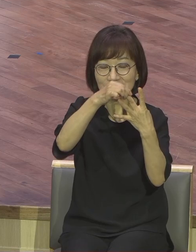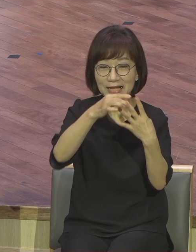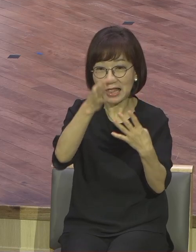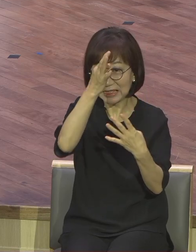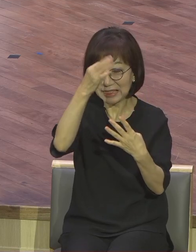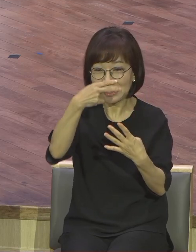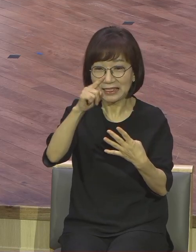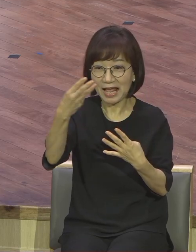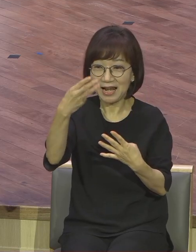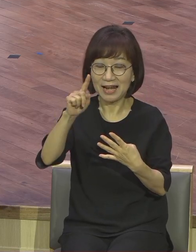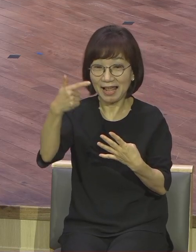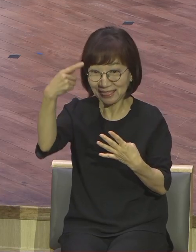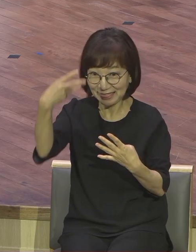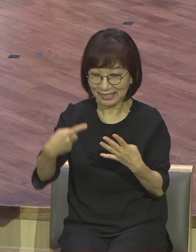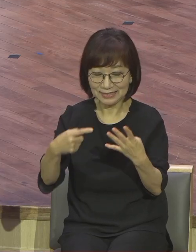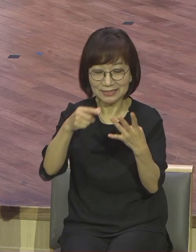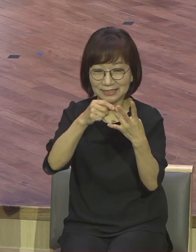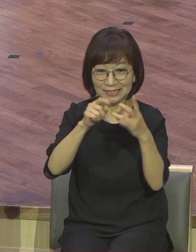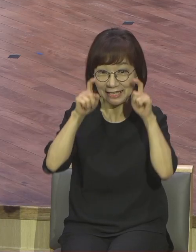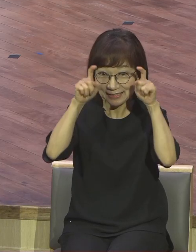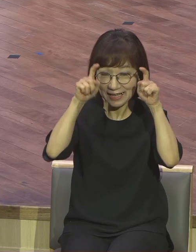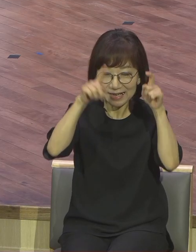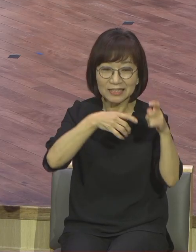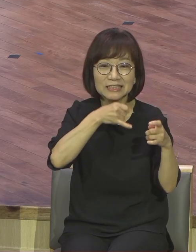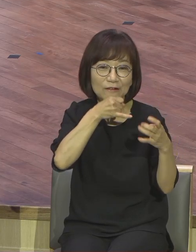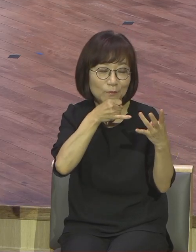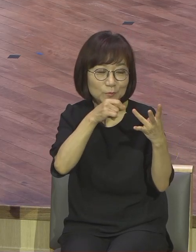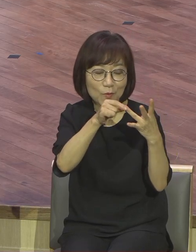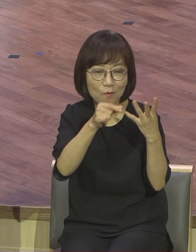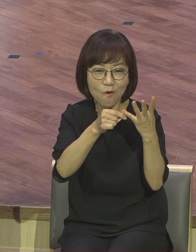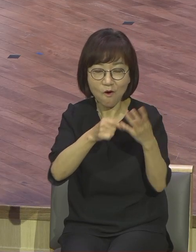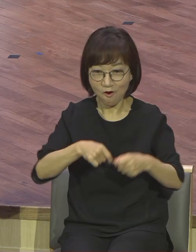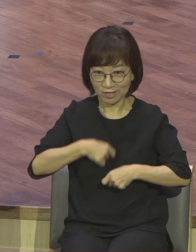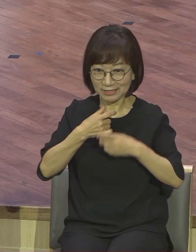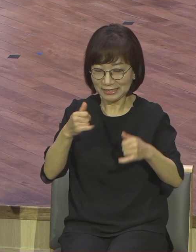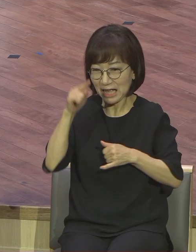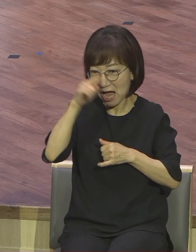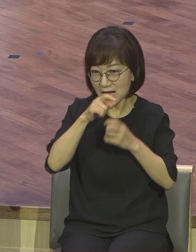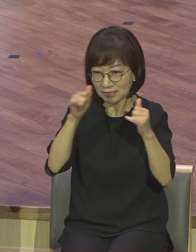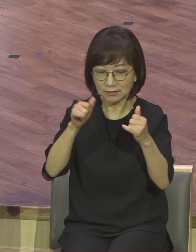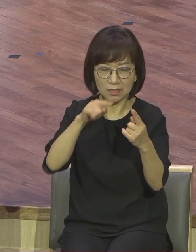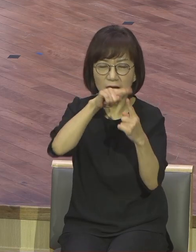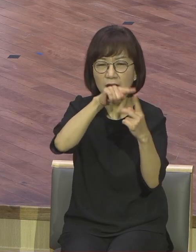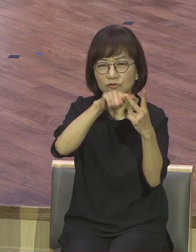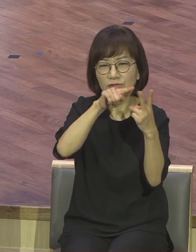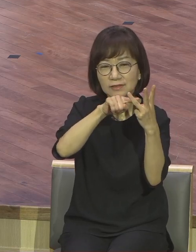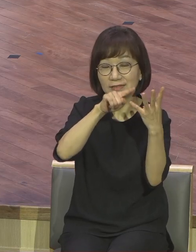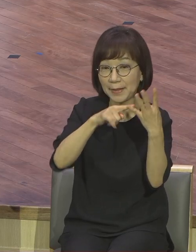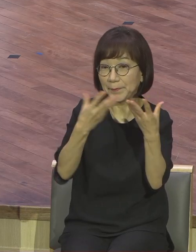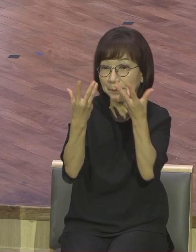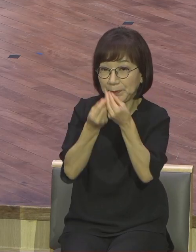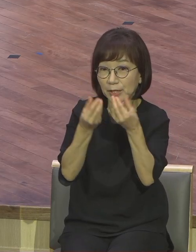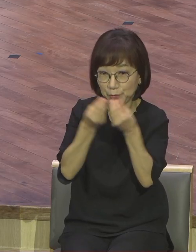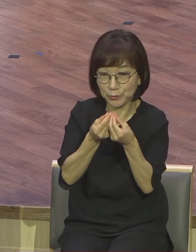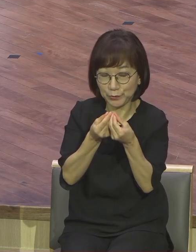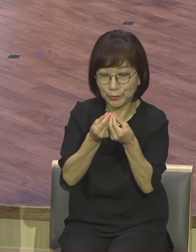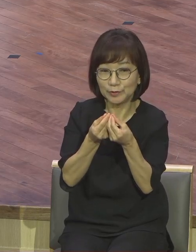비유 의인과 악인의 비유 비유가 쫙 나와요. 예수님이 하신 말씀입니다. 그런데 이 비유의 한 가지